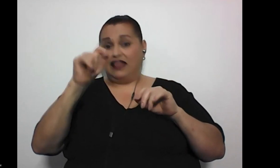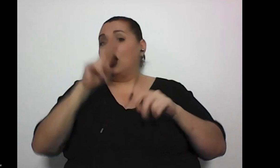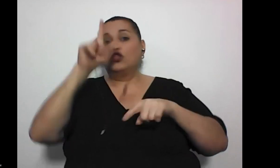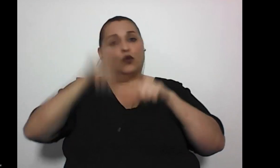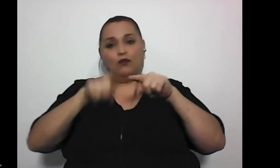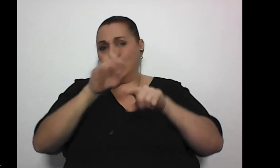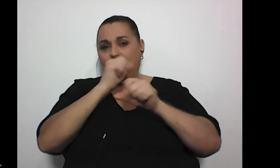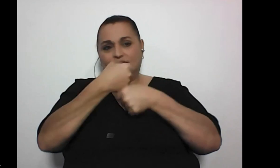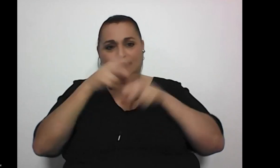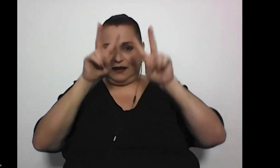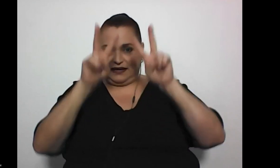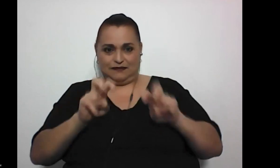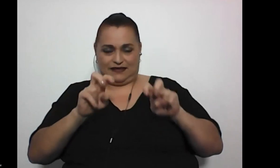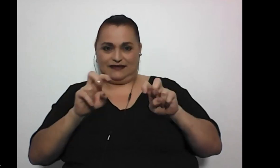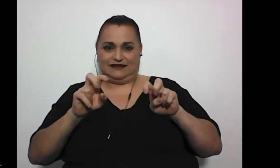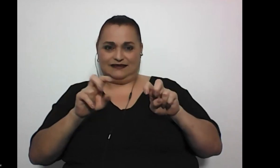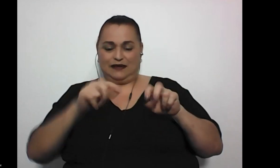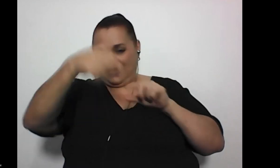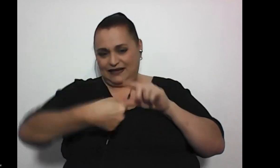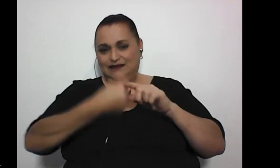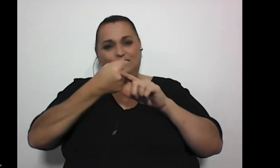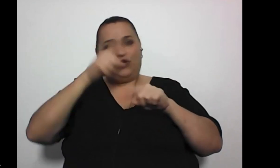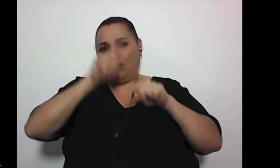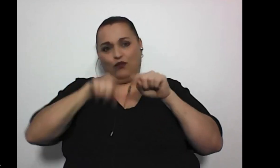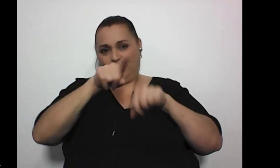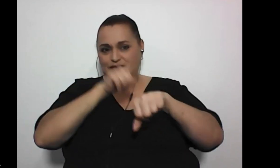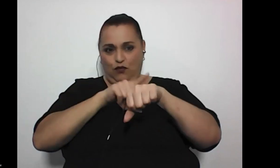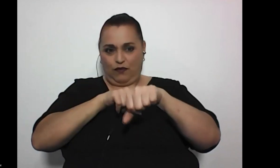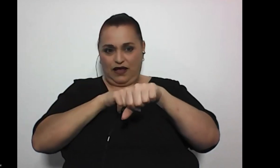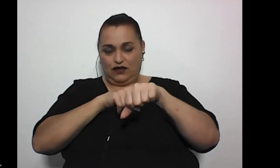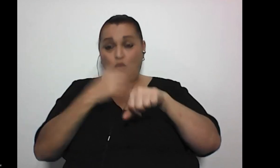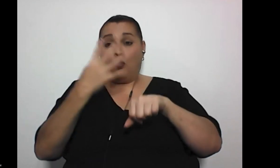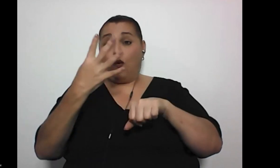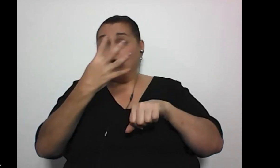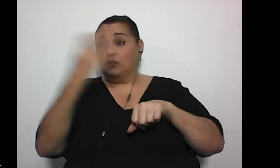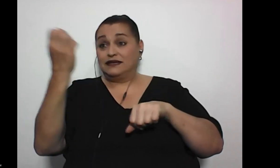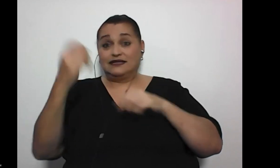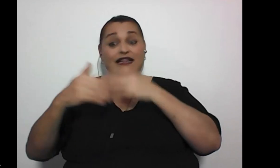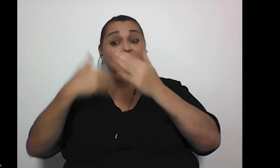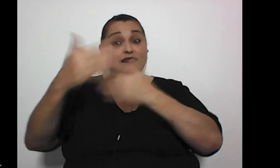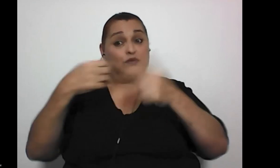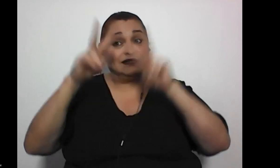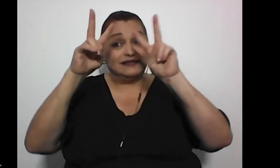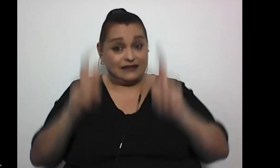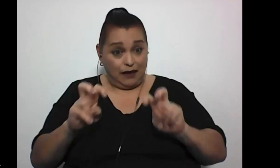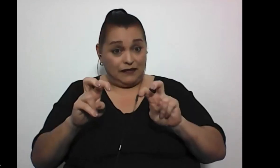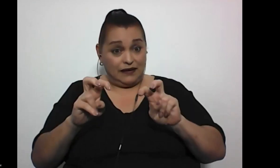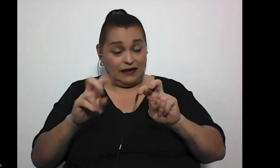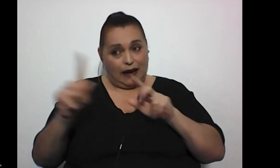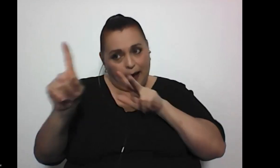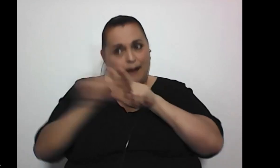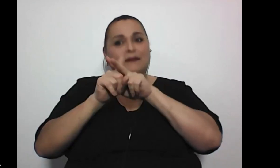papá Nicolau y unos 4 meses después que ya me lo hice me